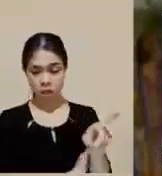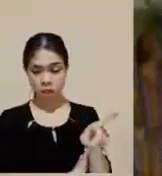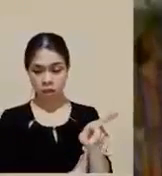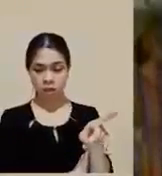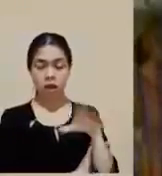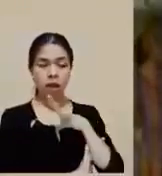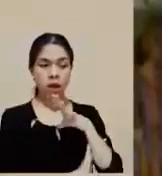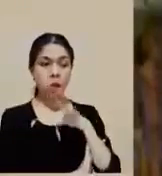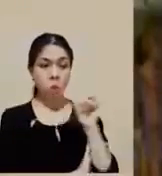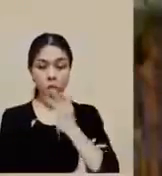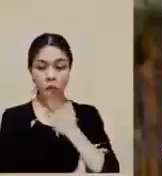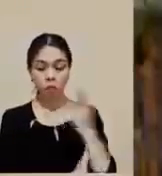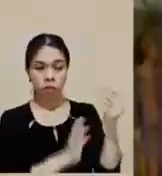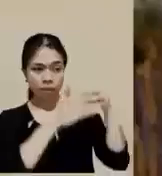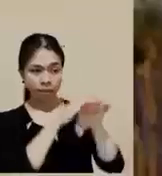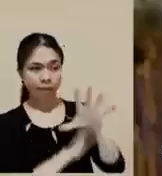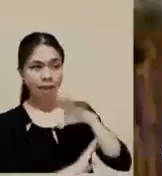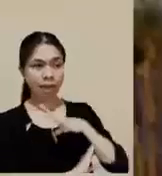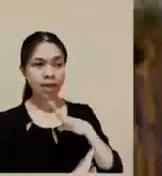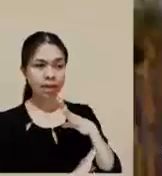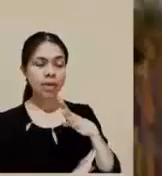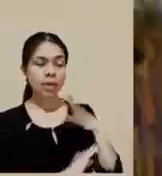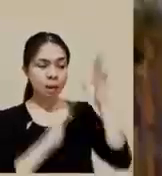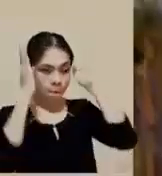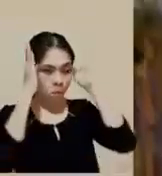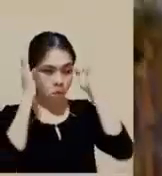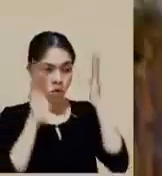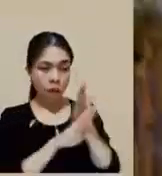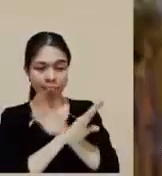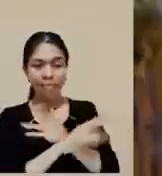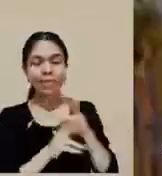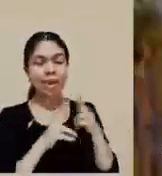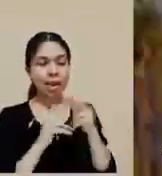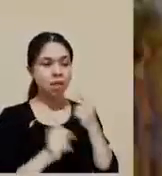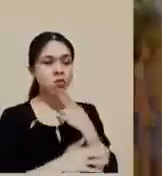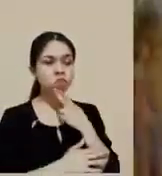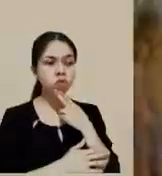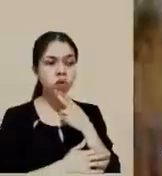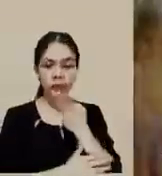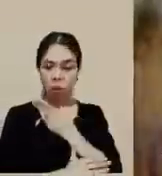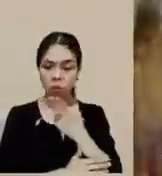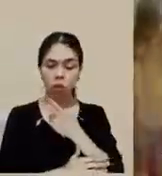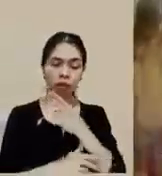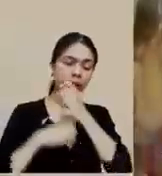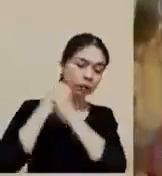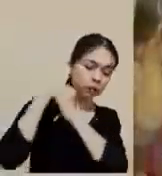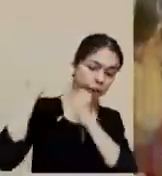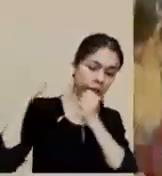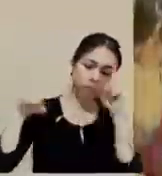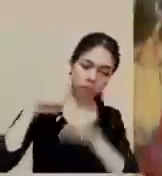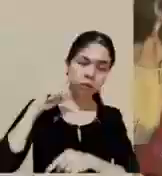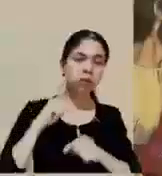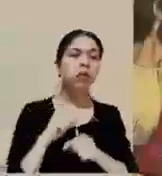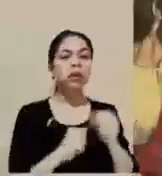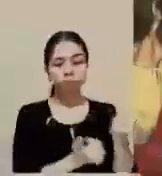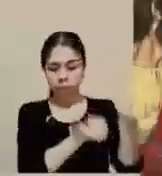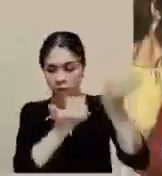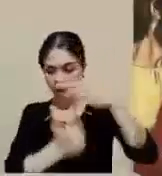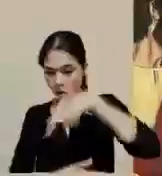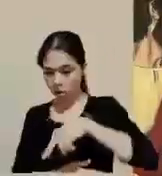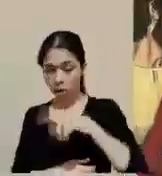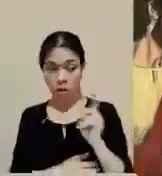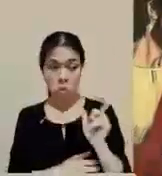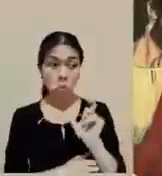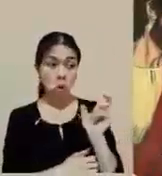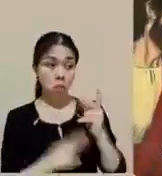enfrente de ustedes. Al entrar encontrarán atado un burrito que nadie ha montado todavía. Desátenlo y tráiganlo aquí.